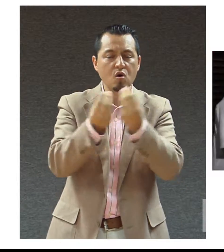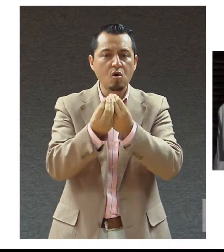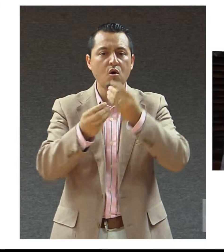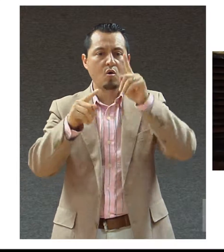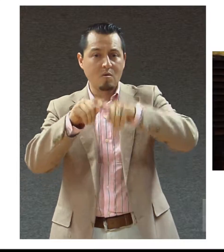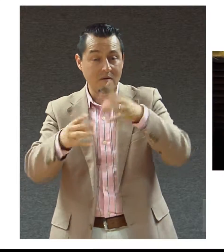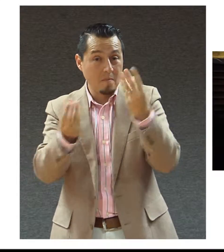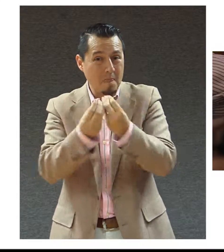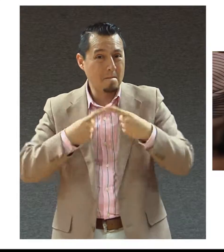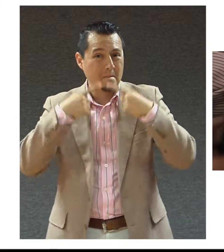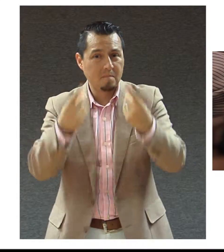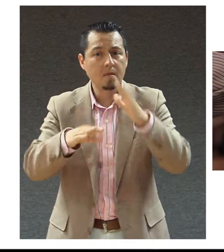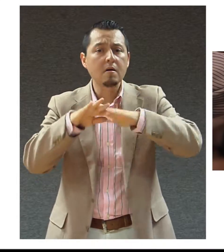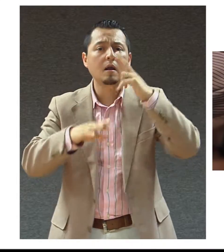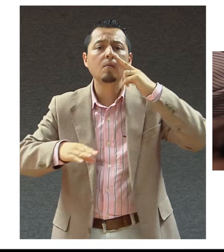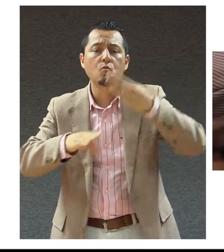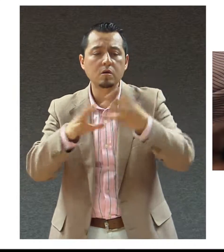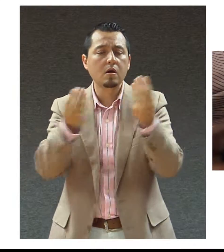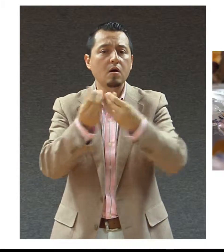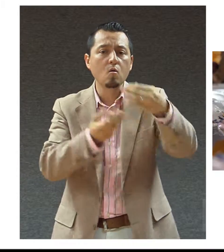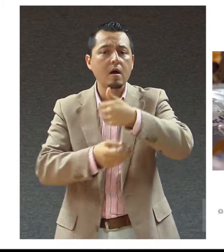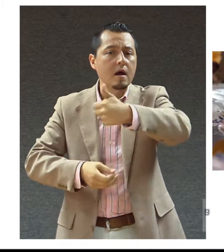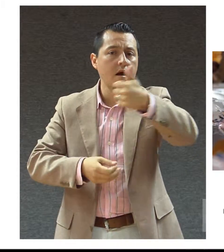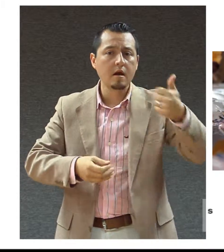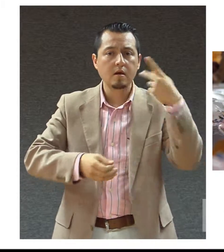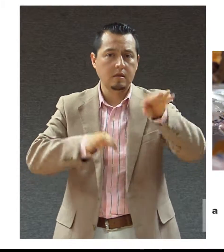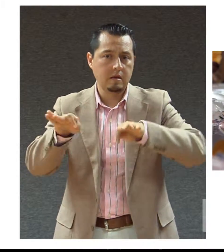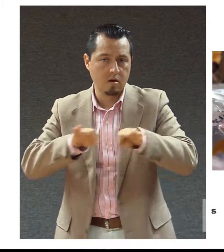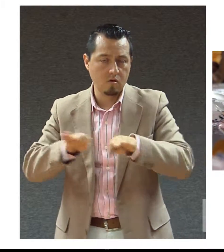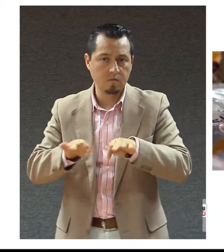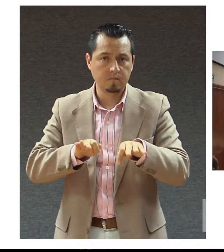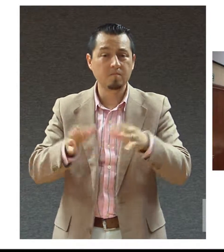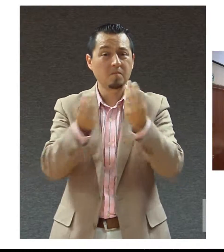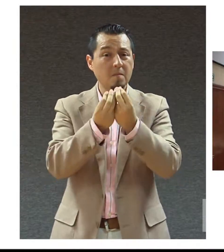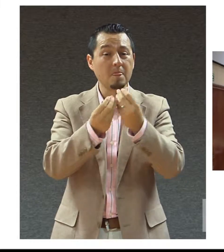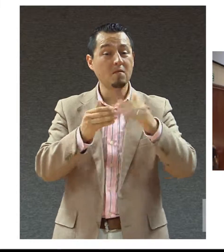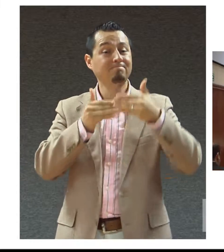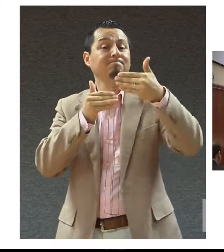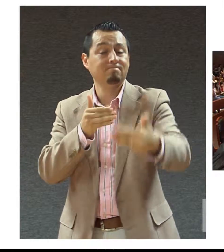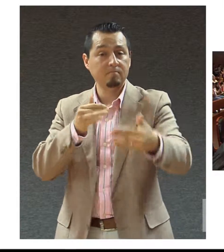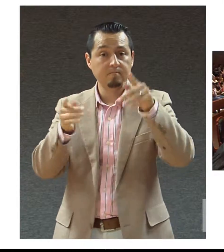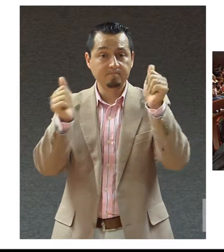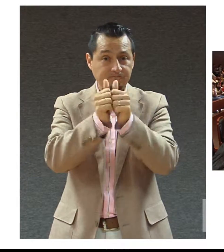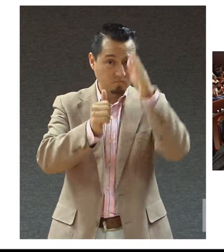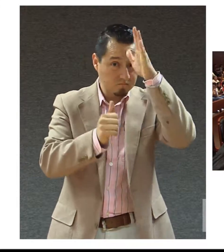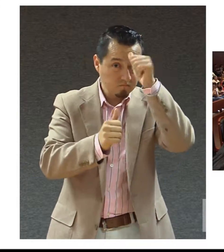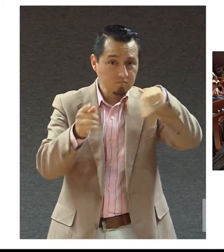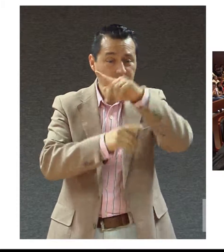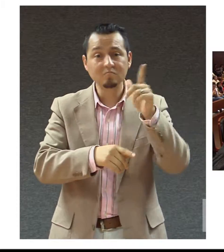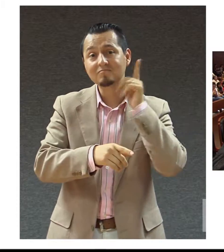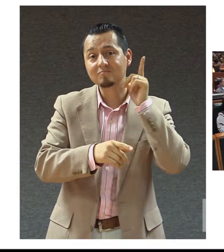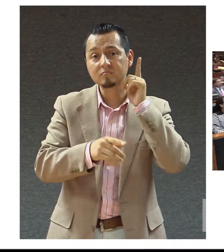y con ello, incrementar en forma responsable y paulatina el ingreso de los trabajadores. Posteriormente, mediante acuerdo